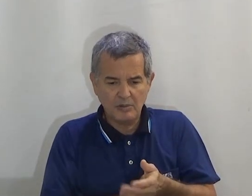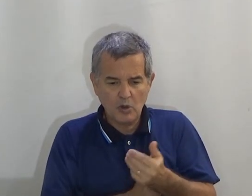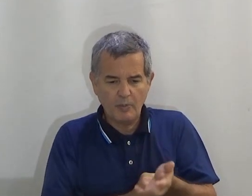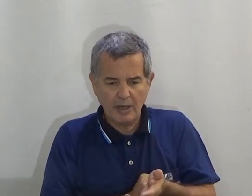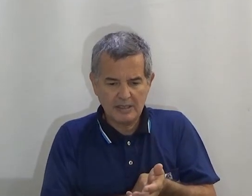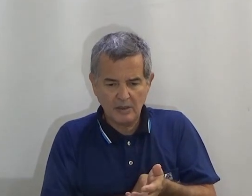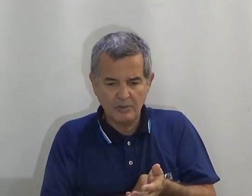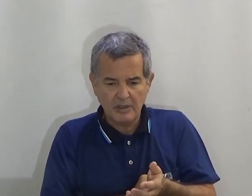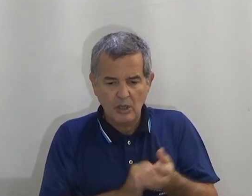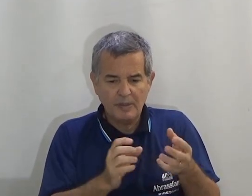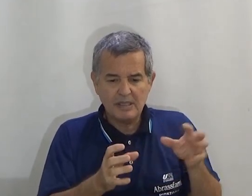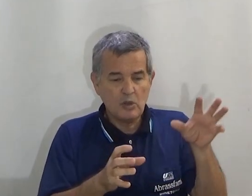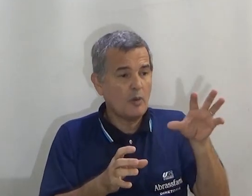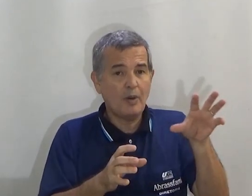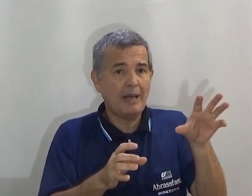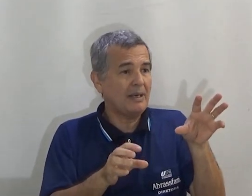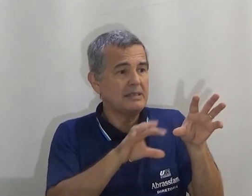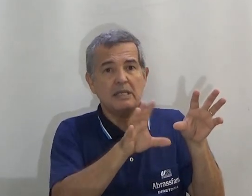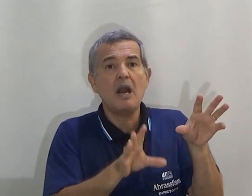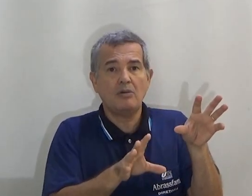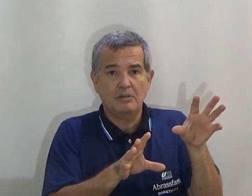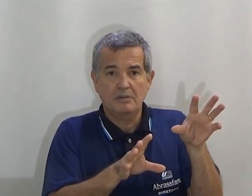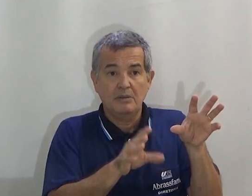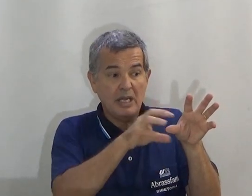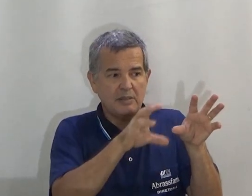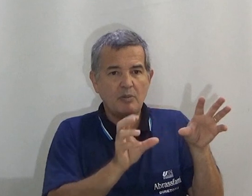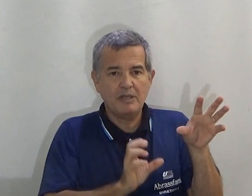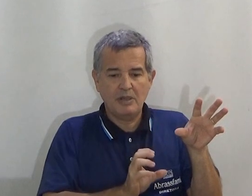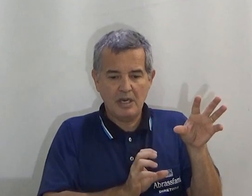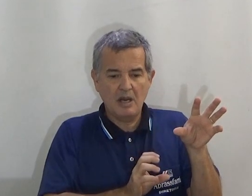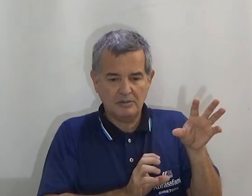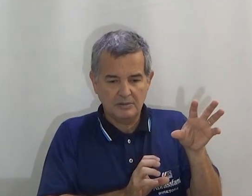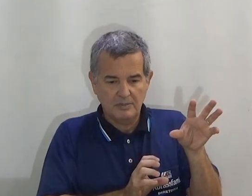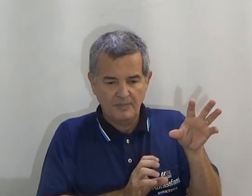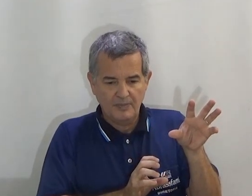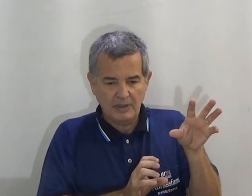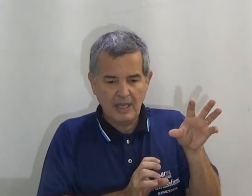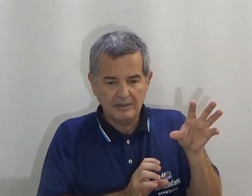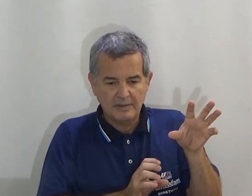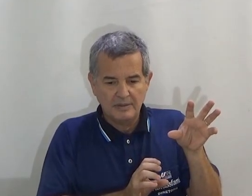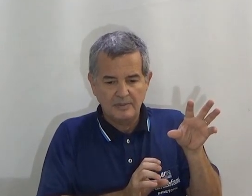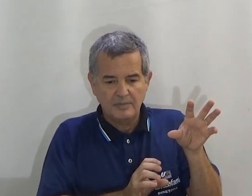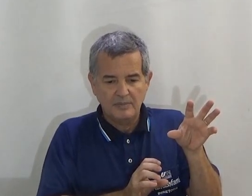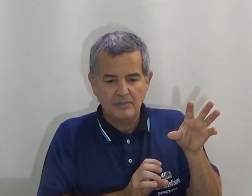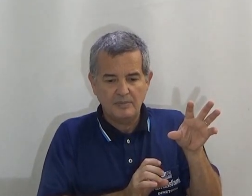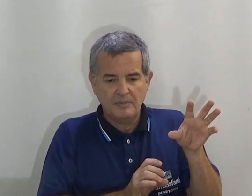Contextualização. Eu preciso incorporar a melancia? Não. Nesse momento aqui não. Tá?